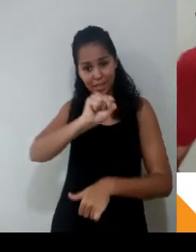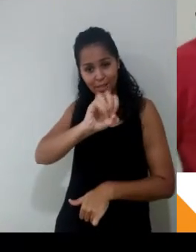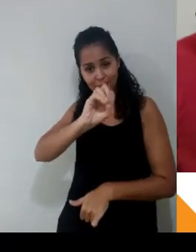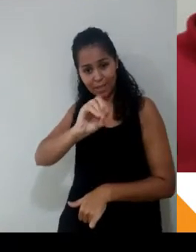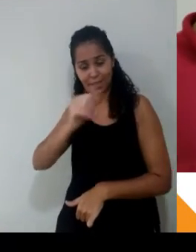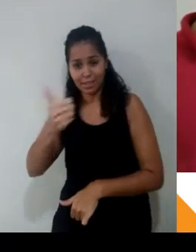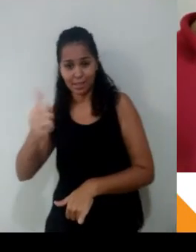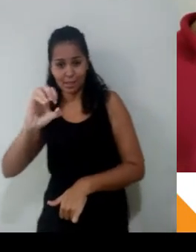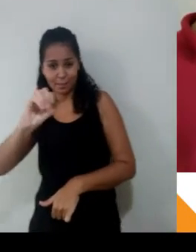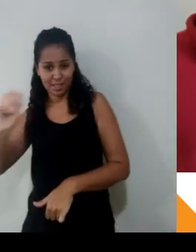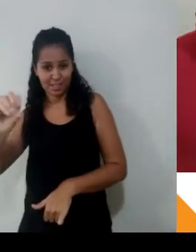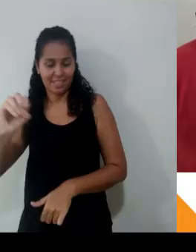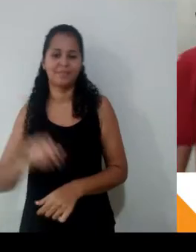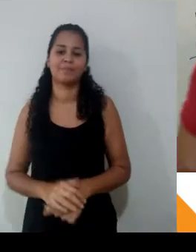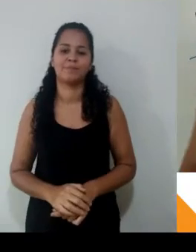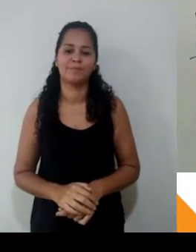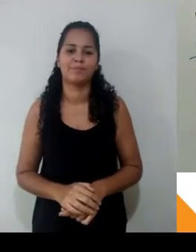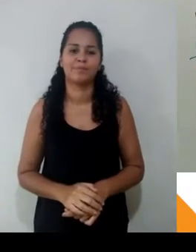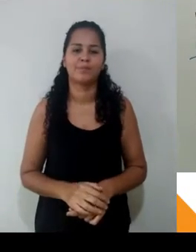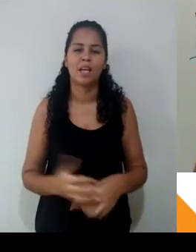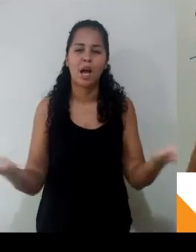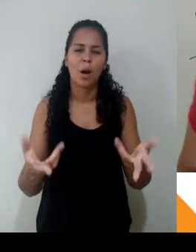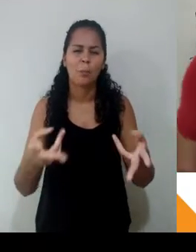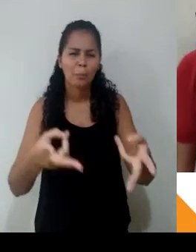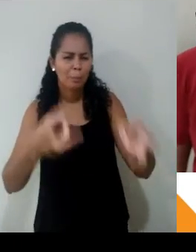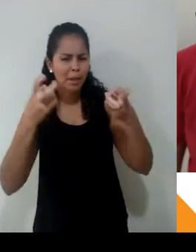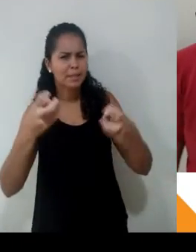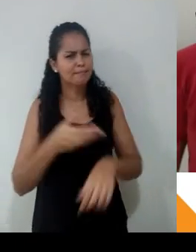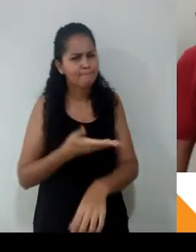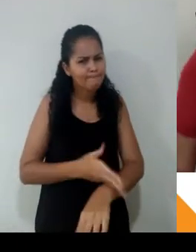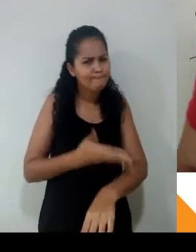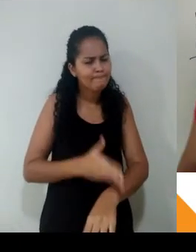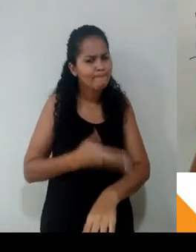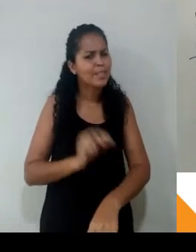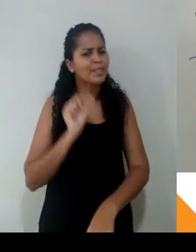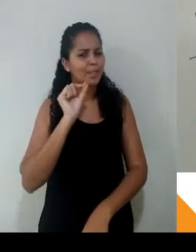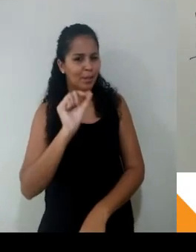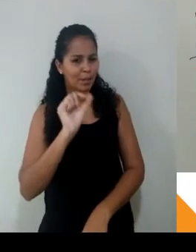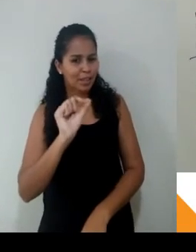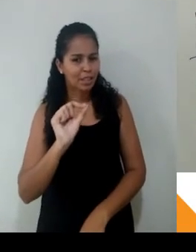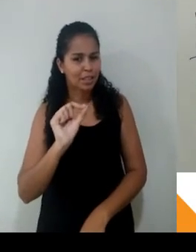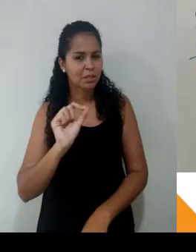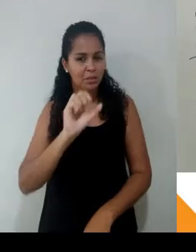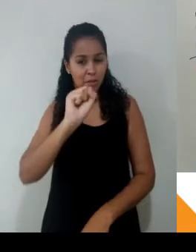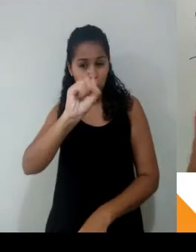Quando você faz de 80 pra 100, você aumentou 25%. A gente vai ver isso já já na aulinha de porcentagem,